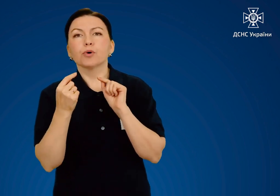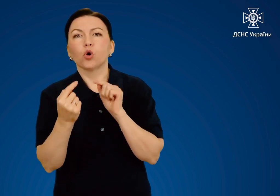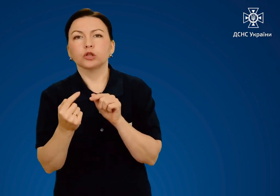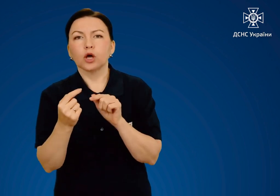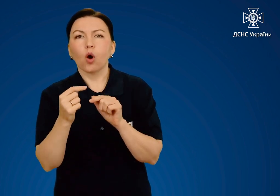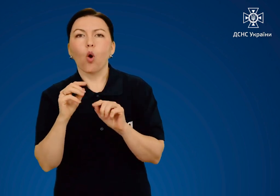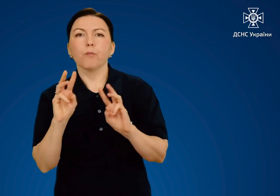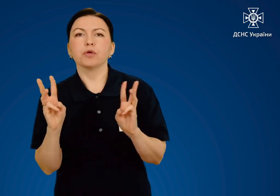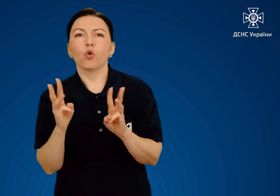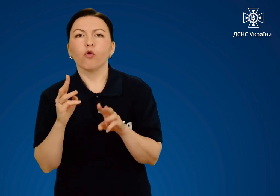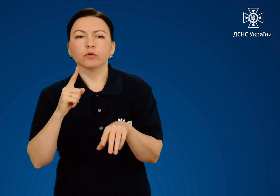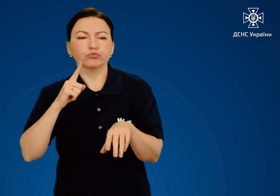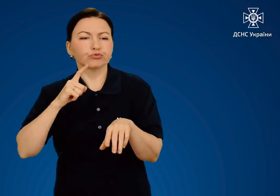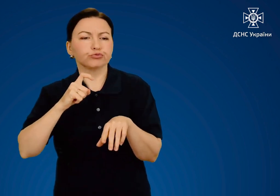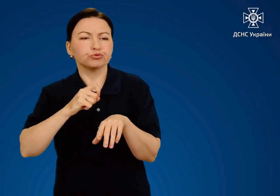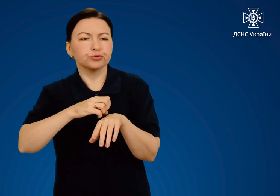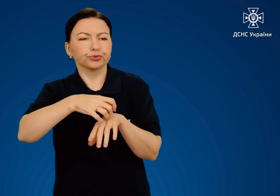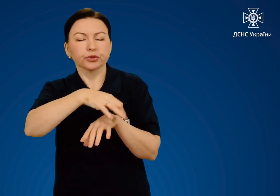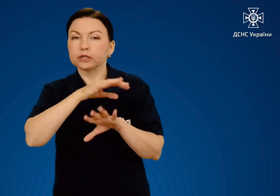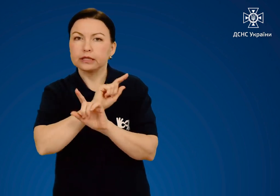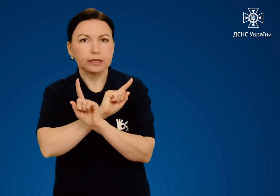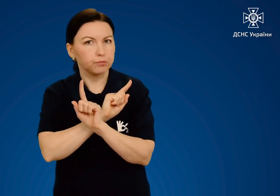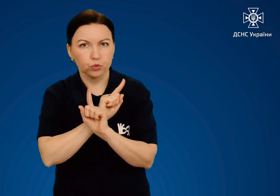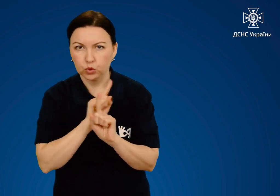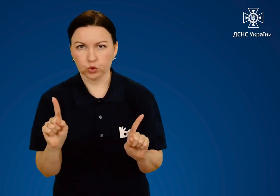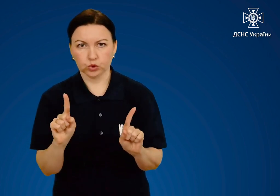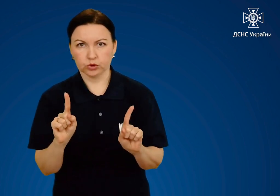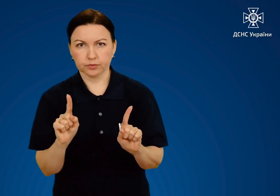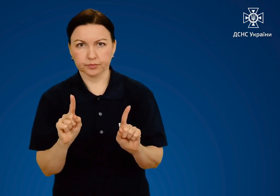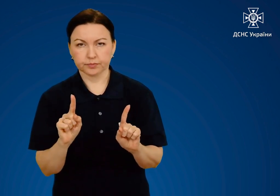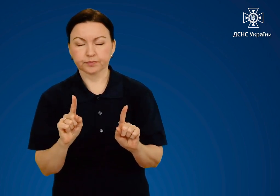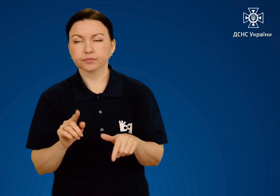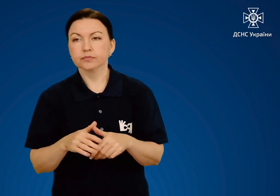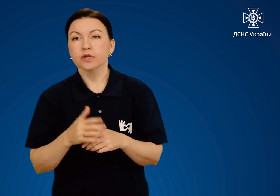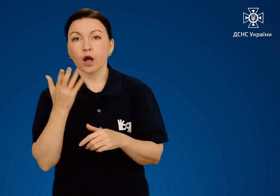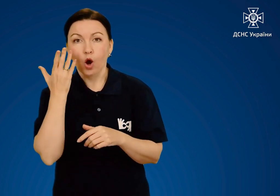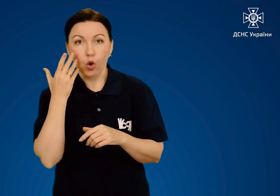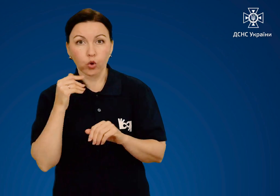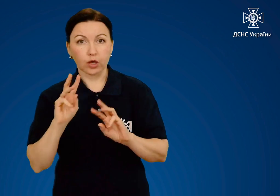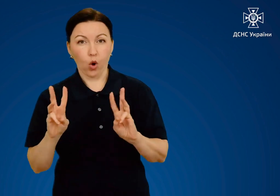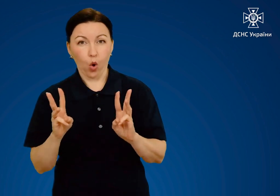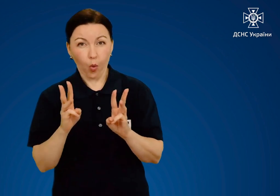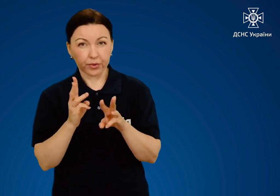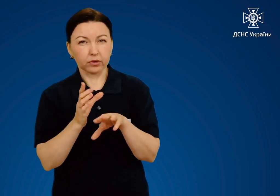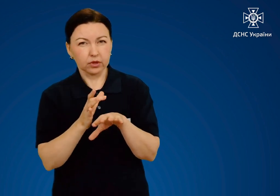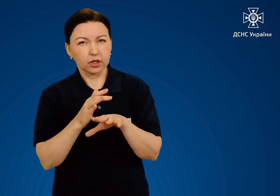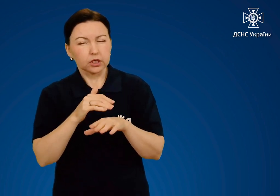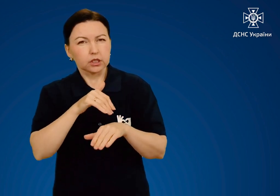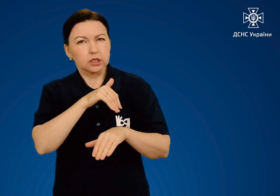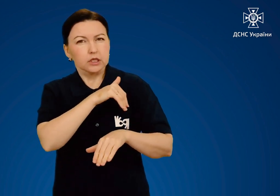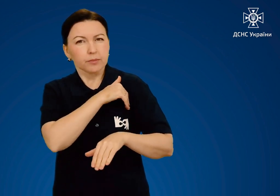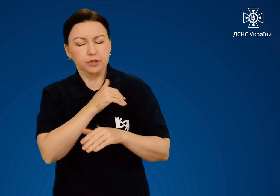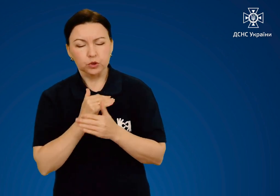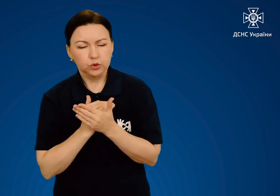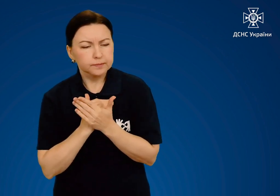протиопікову піну. При значних опіках підвищується температура тіла,